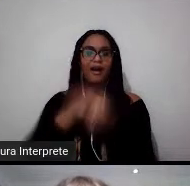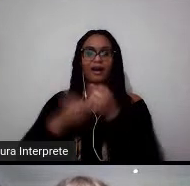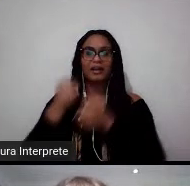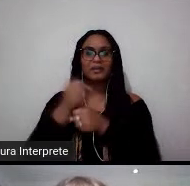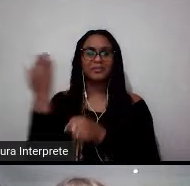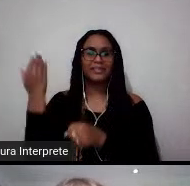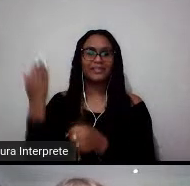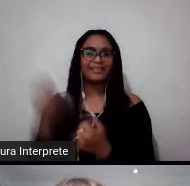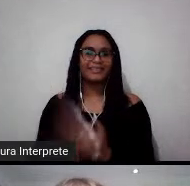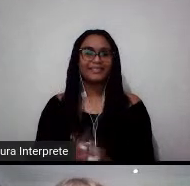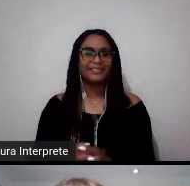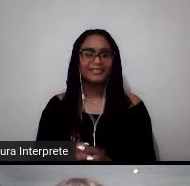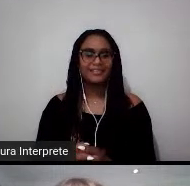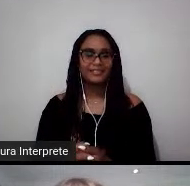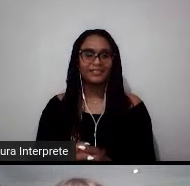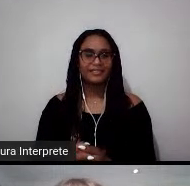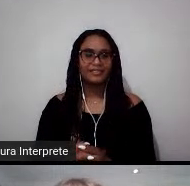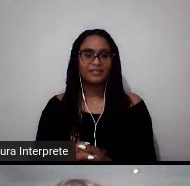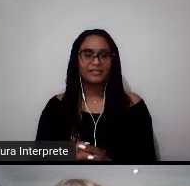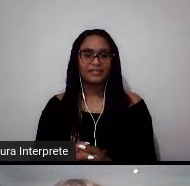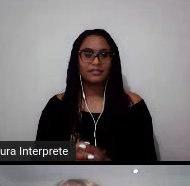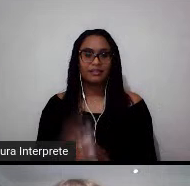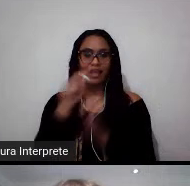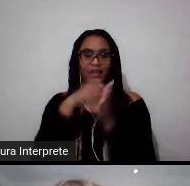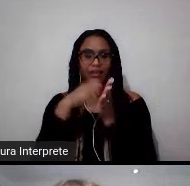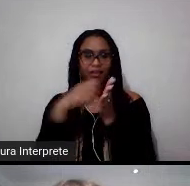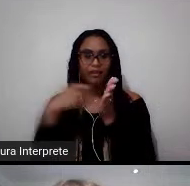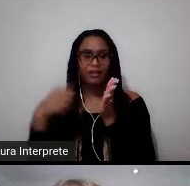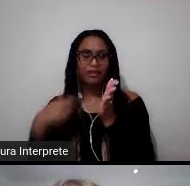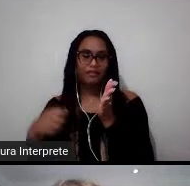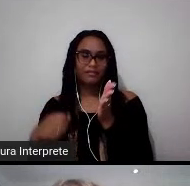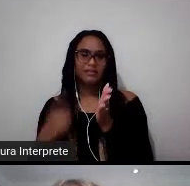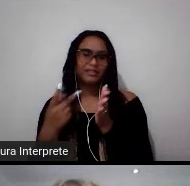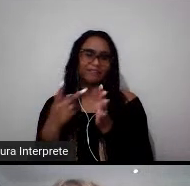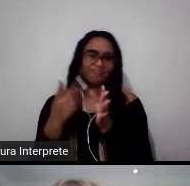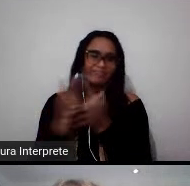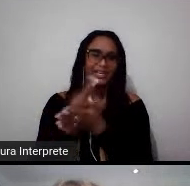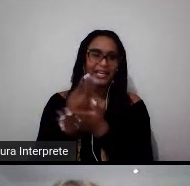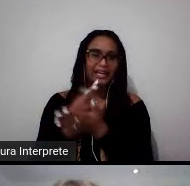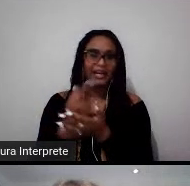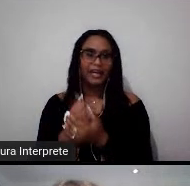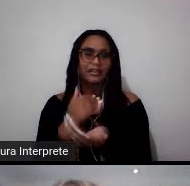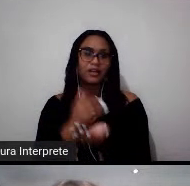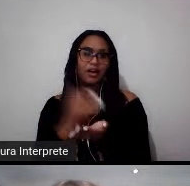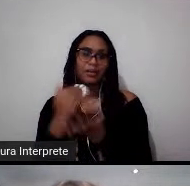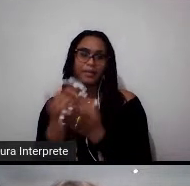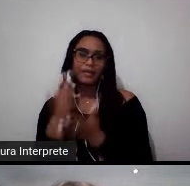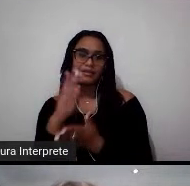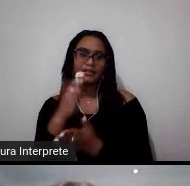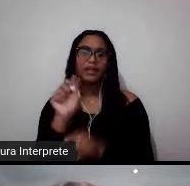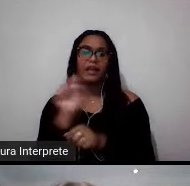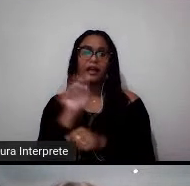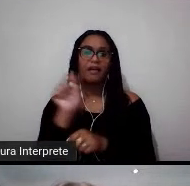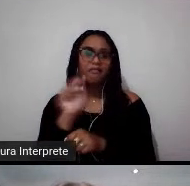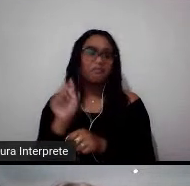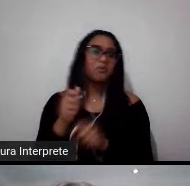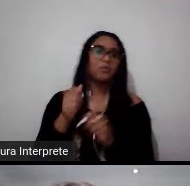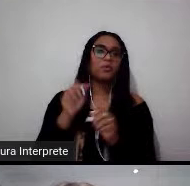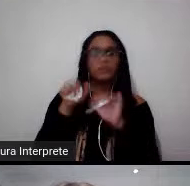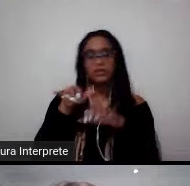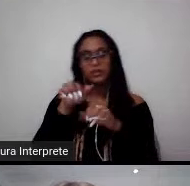Então, aqui está desatualizado, as inscrições devem começar entre agosto e setembro, provavelmente agosto.